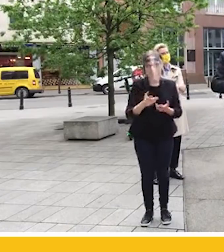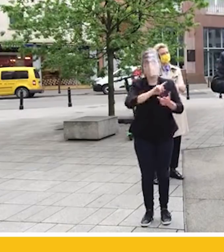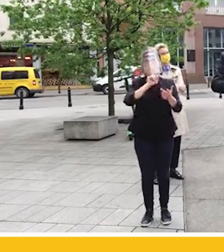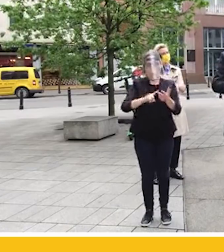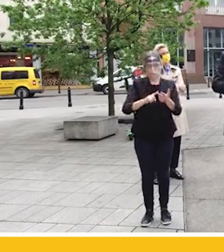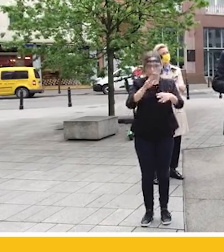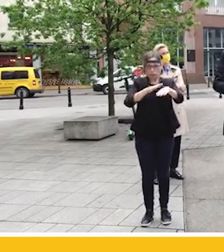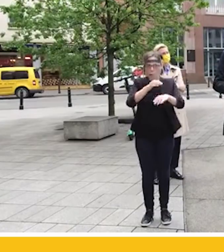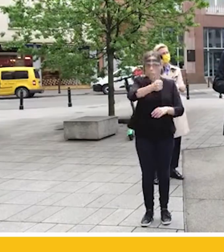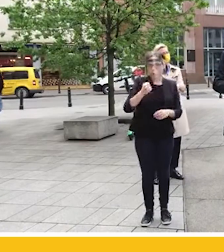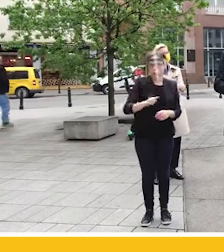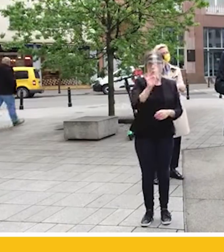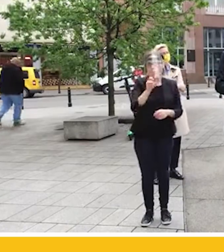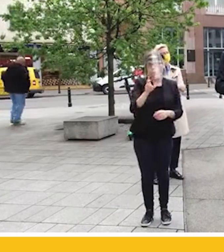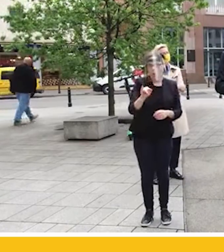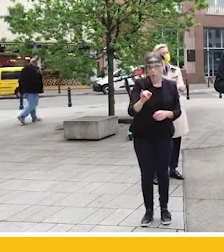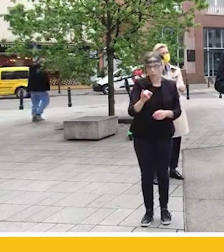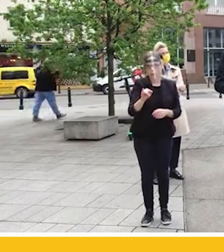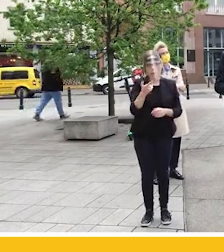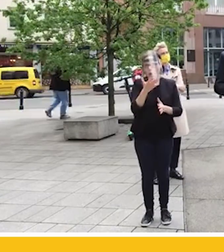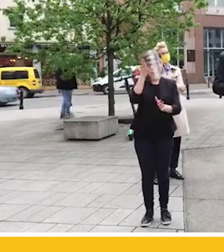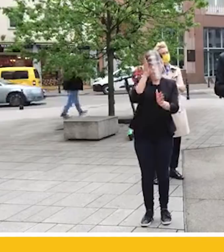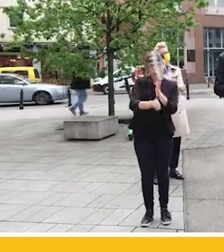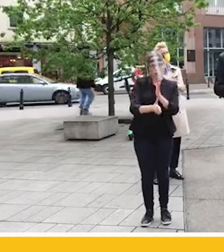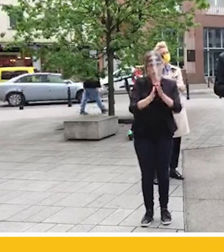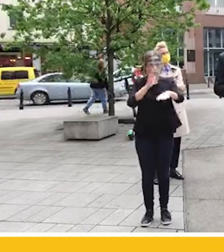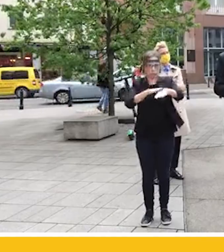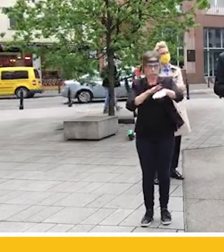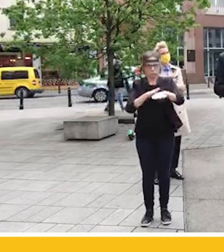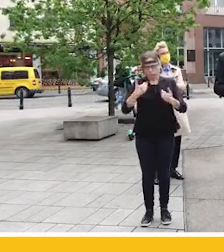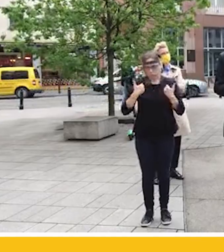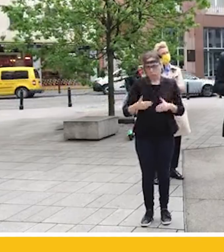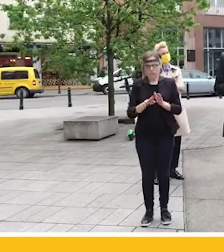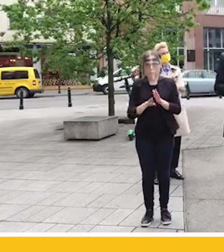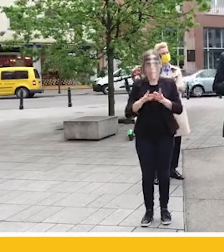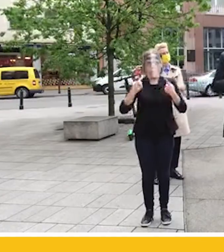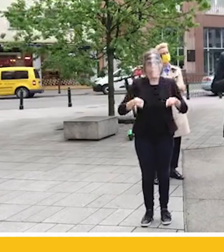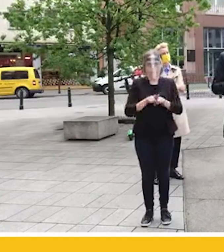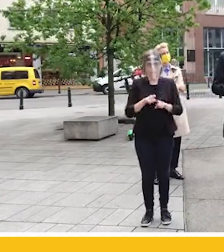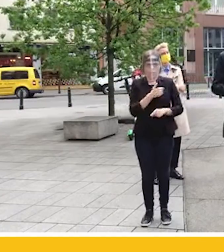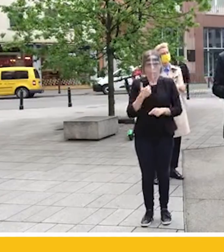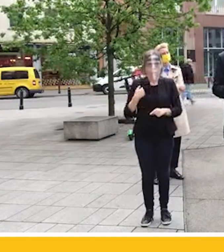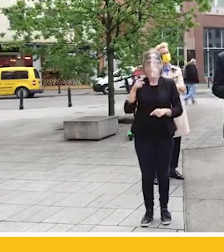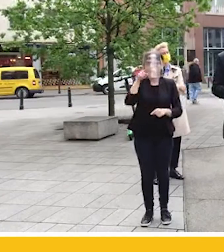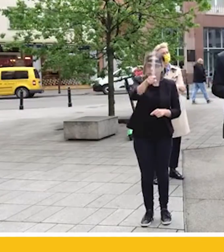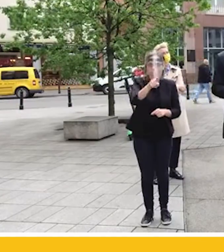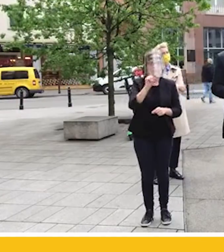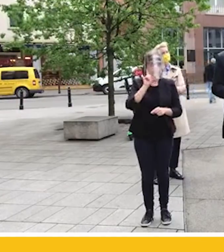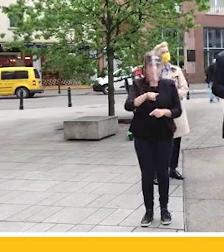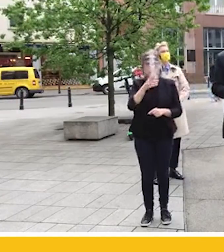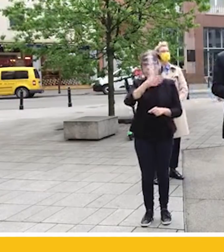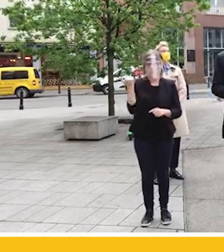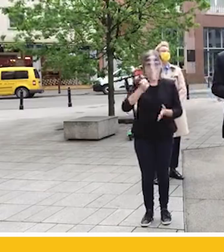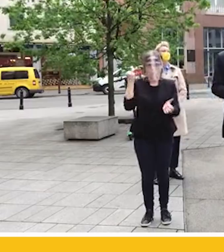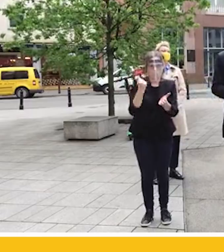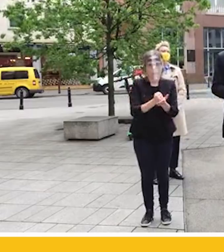panie pośle Sobolewski, prosta uwaga prostego obywatela Rzeczpospolitej. Jesteście akurat ostatnimi osobami, które